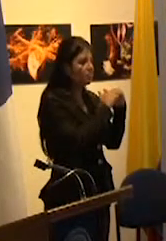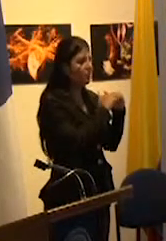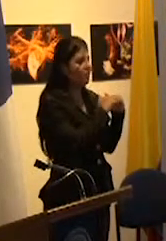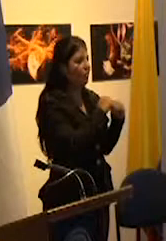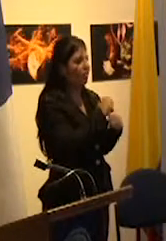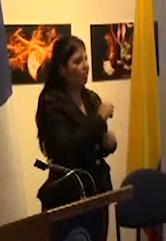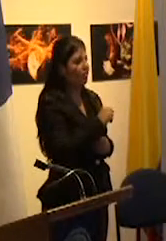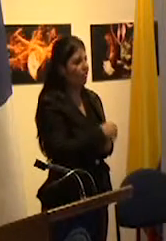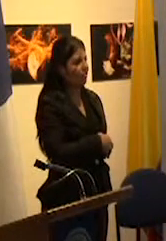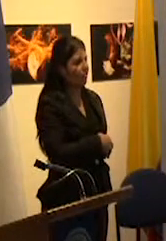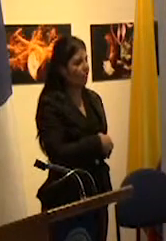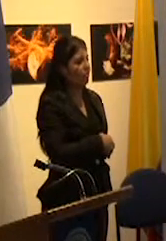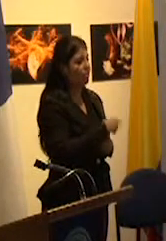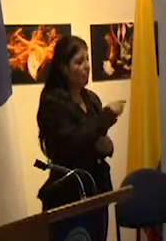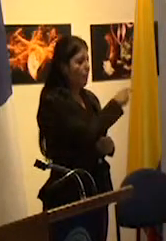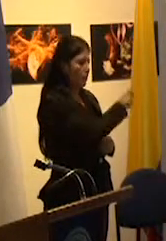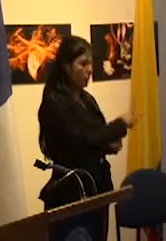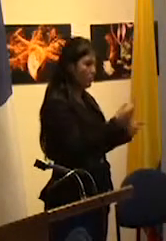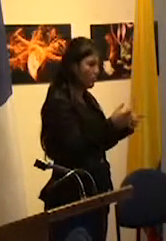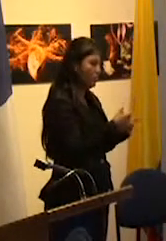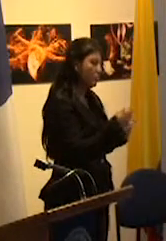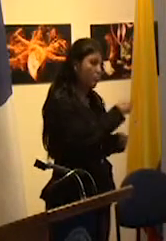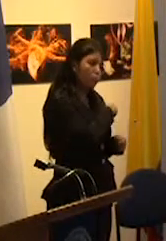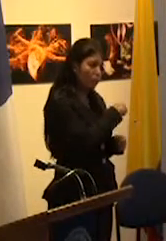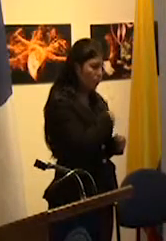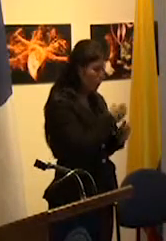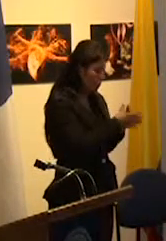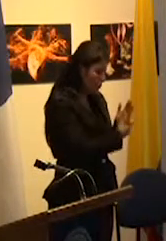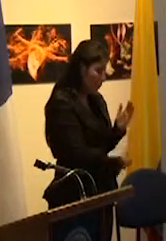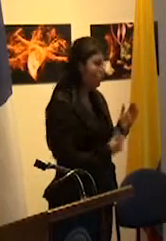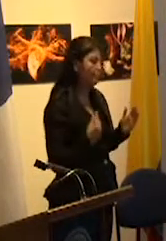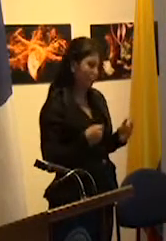tienen a los efectos de igualar los resultados